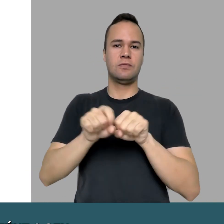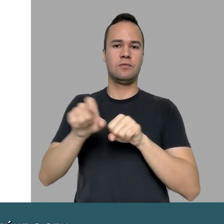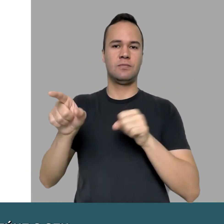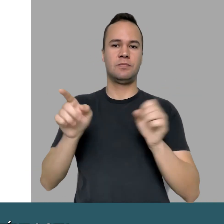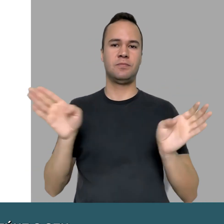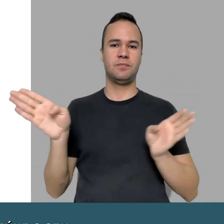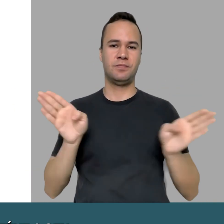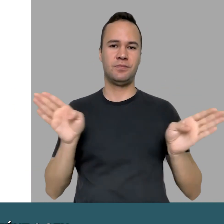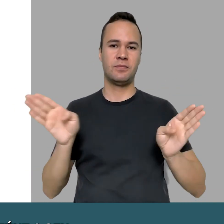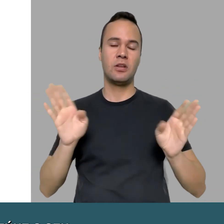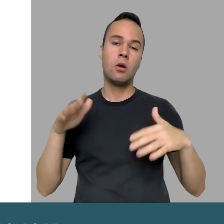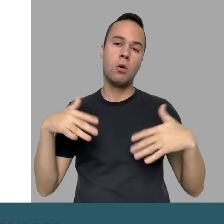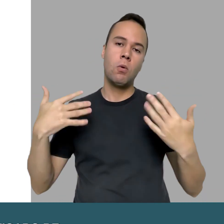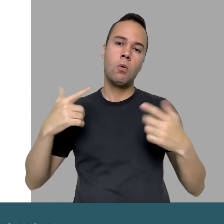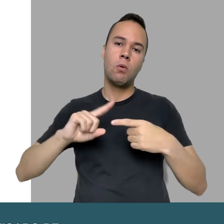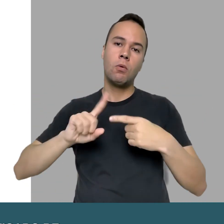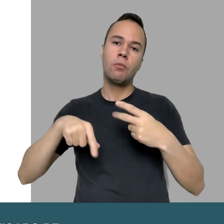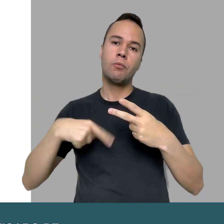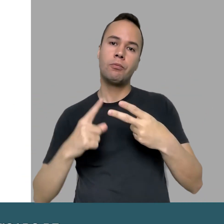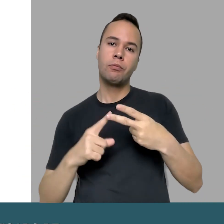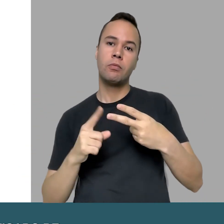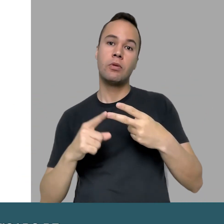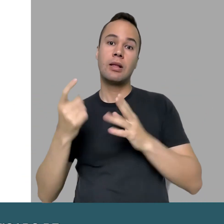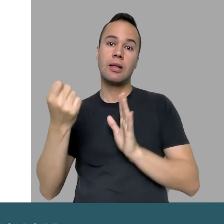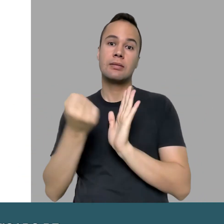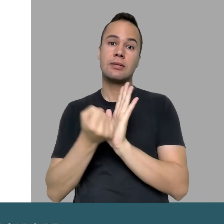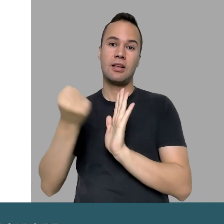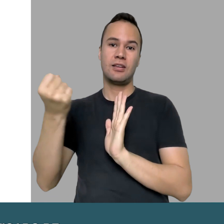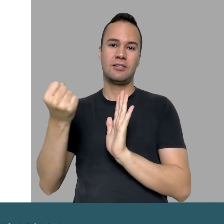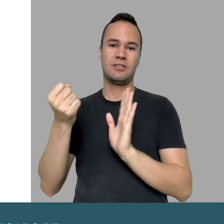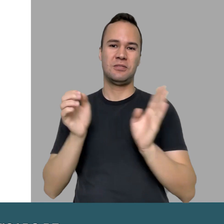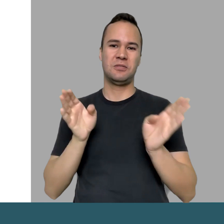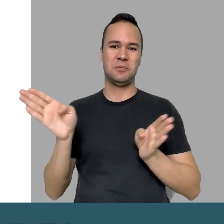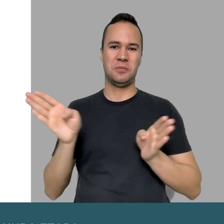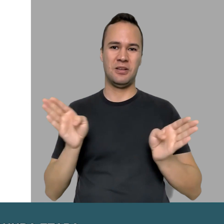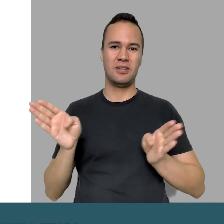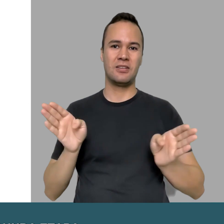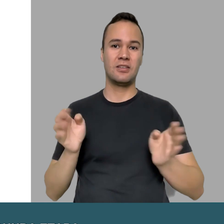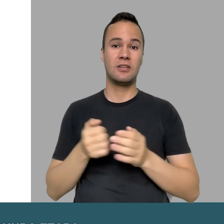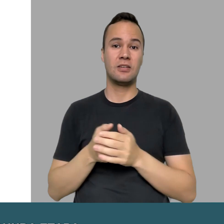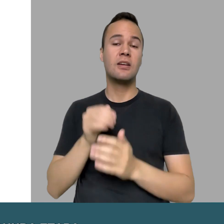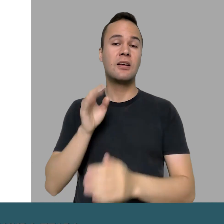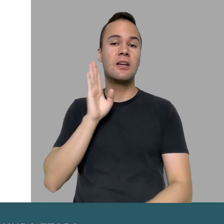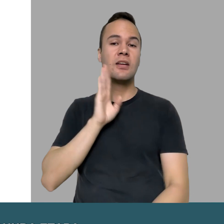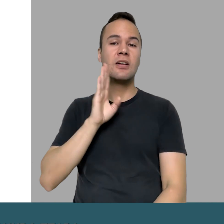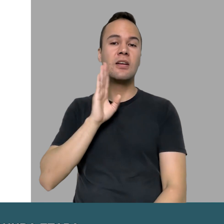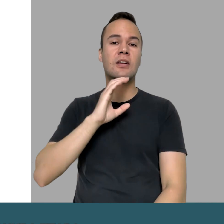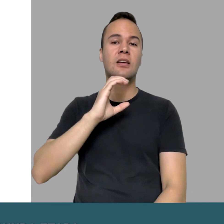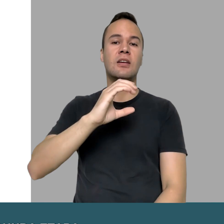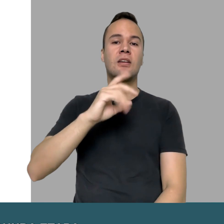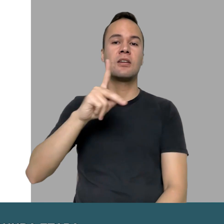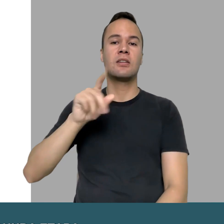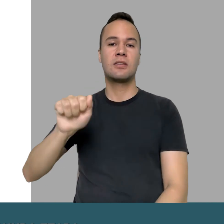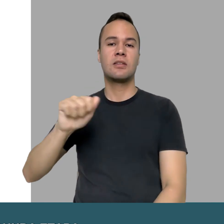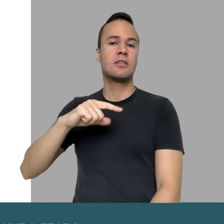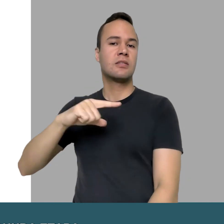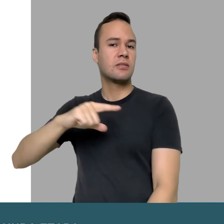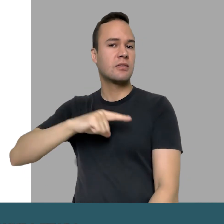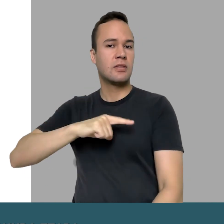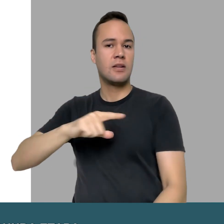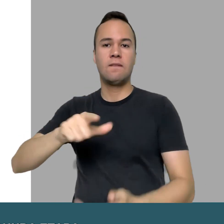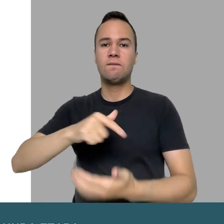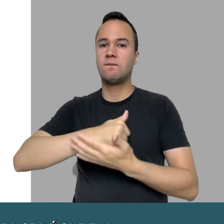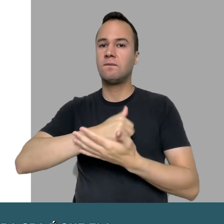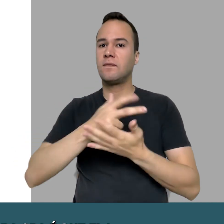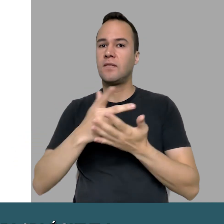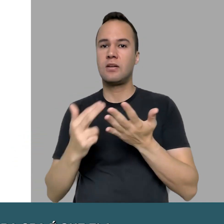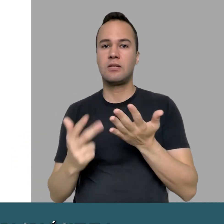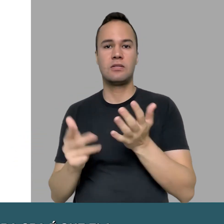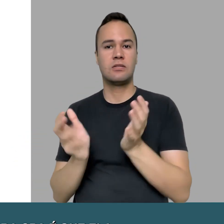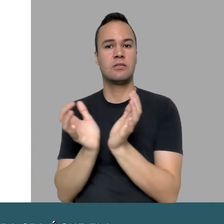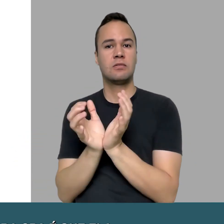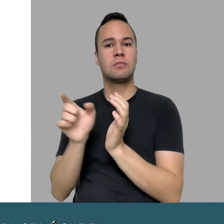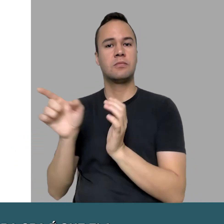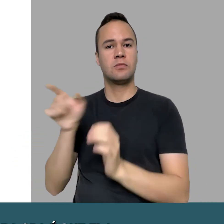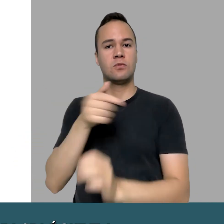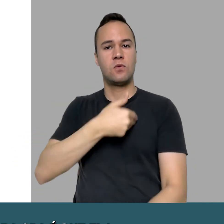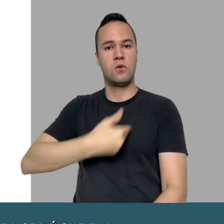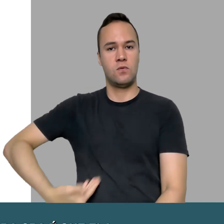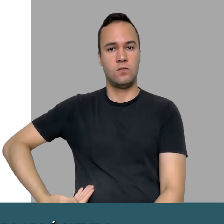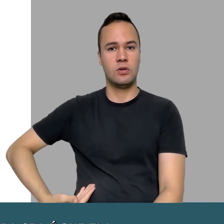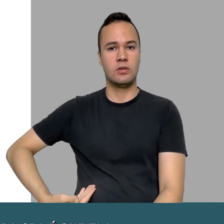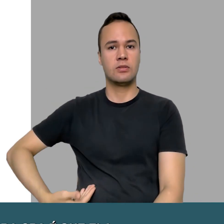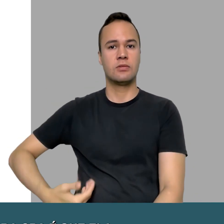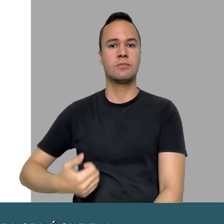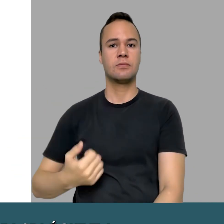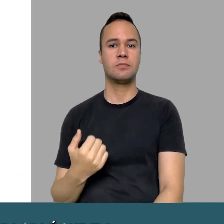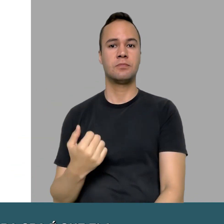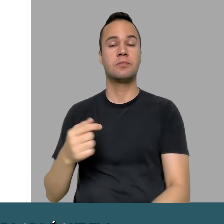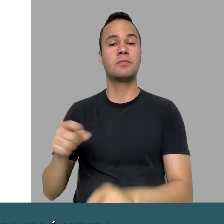para aprovar ou não o certificado de acessibilidade, ou numa segunda etapa já o selo de acessibilidade. O interessante da CPA